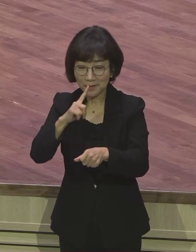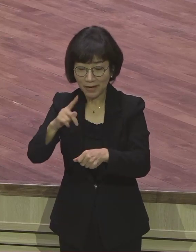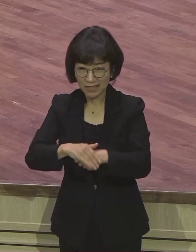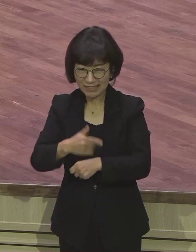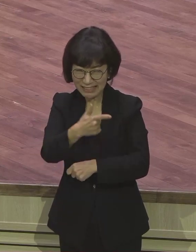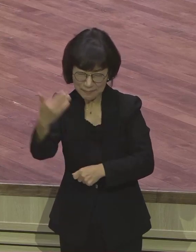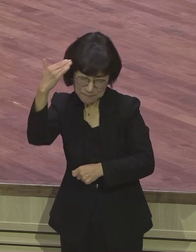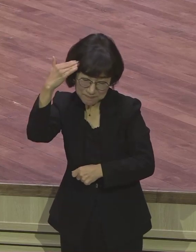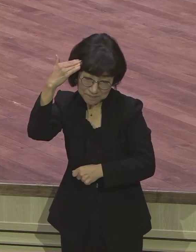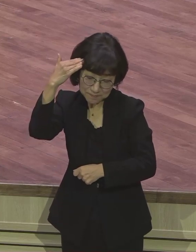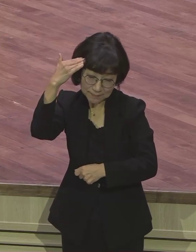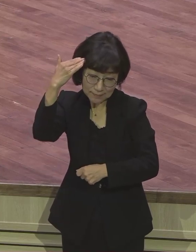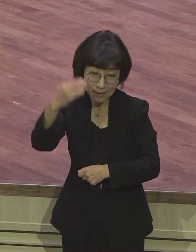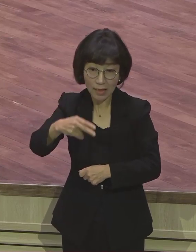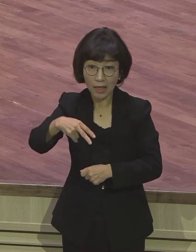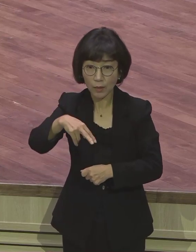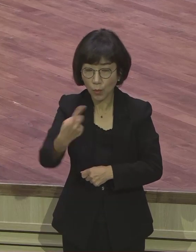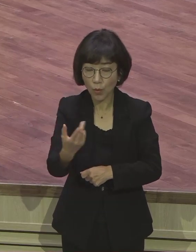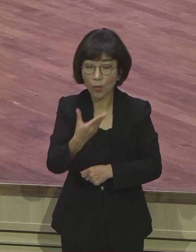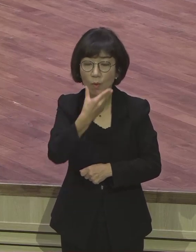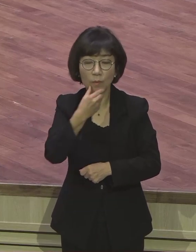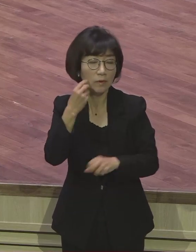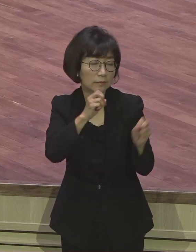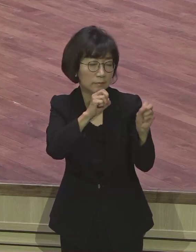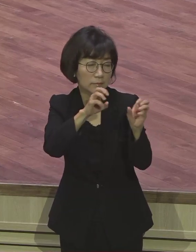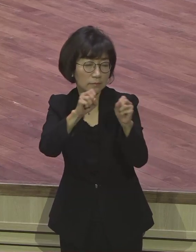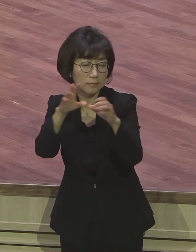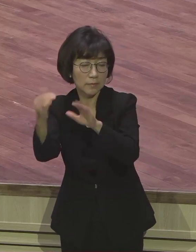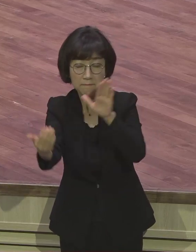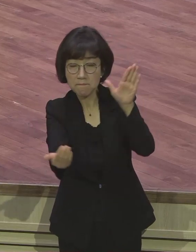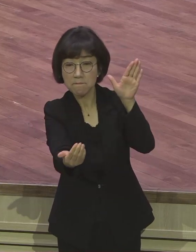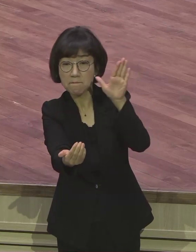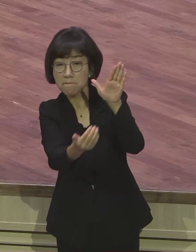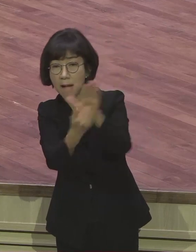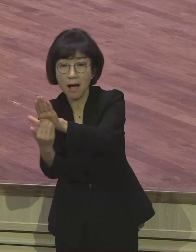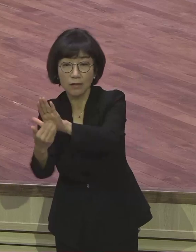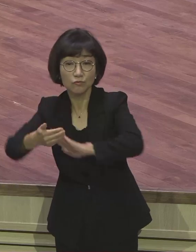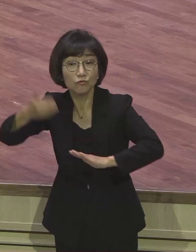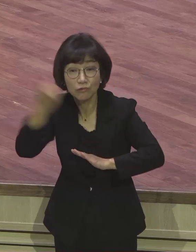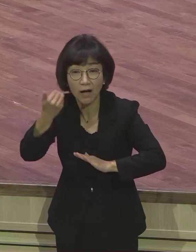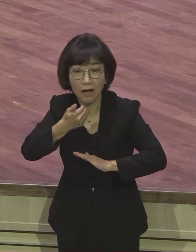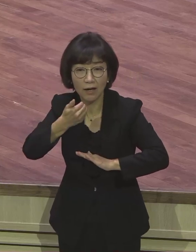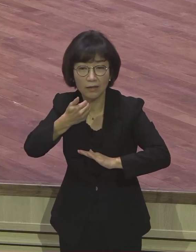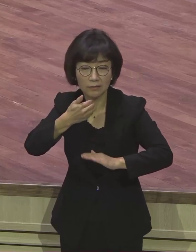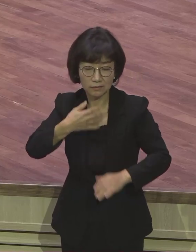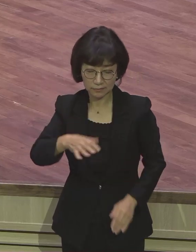복음 전파를 막지는 못한다. 그런 의미로 이 말을 썼어요.